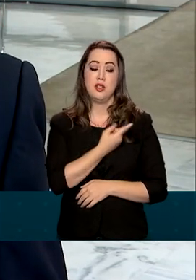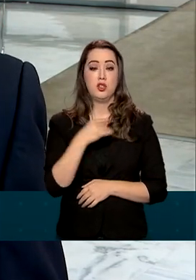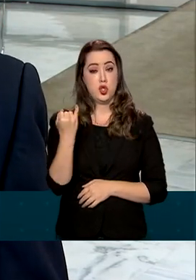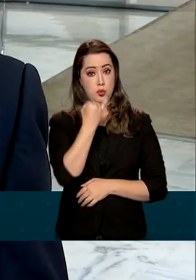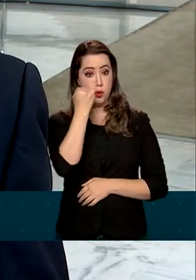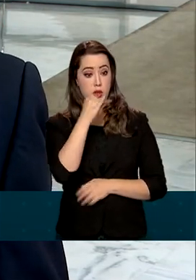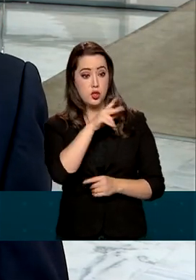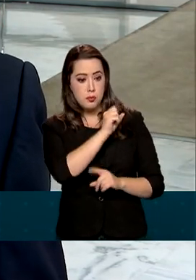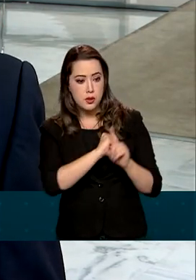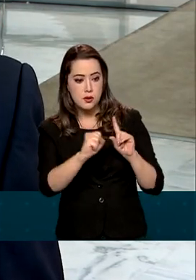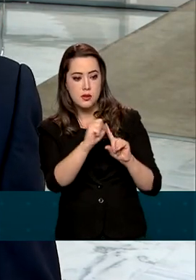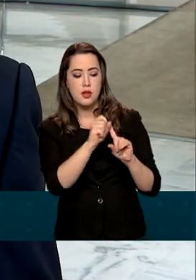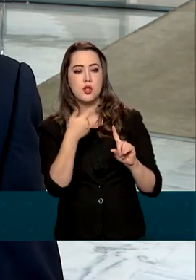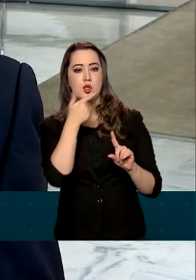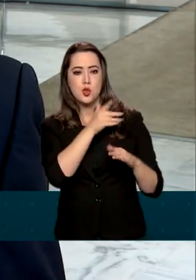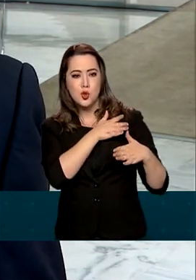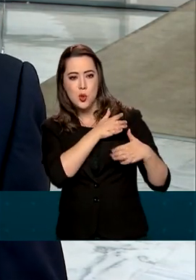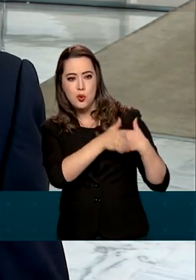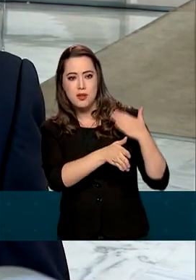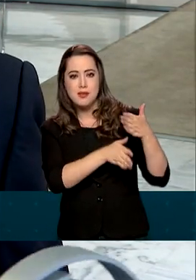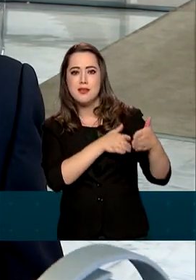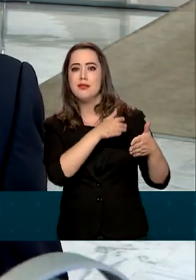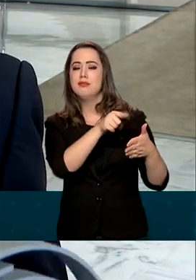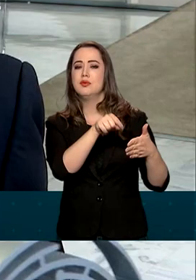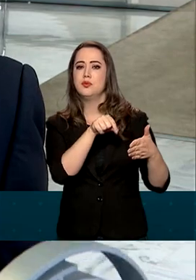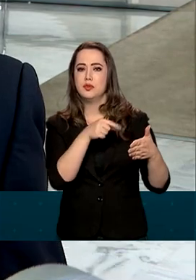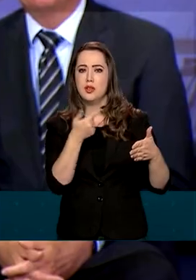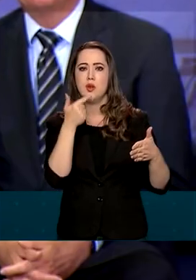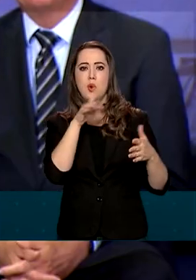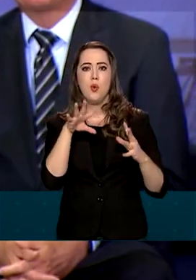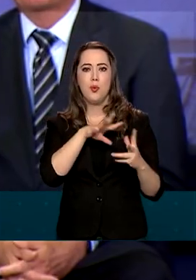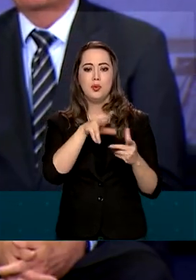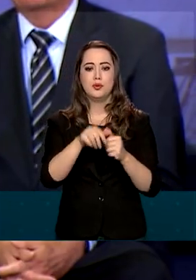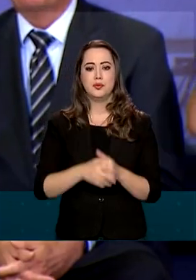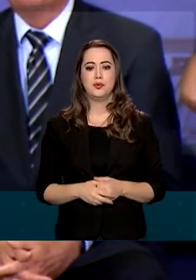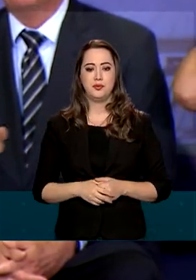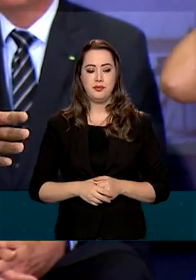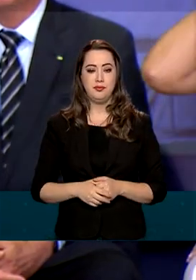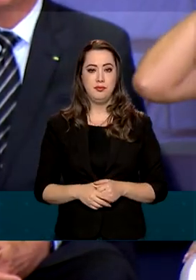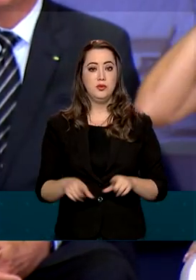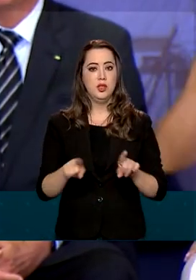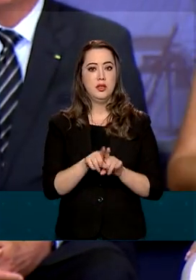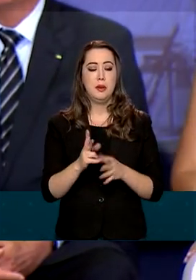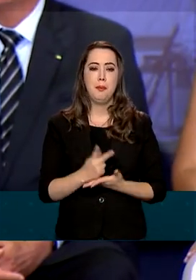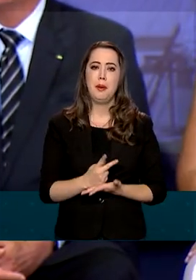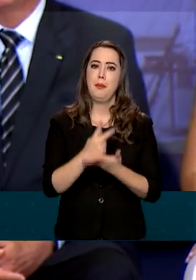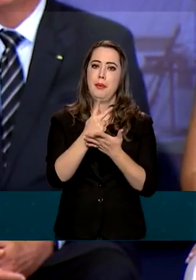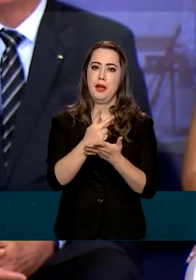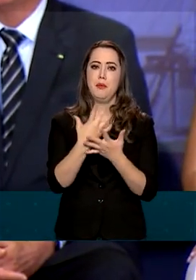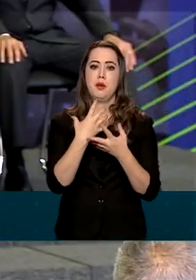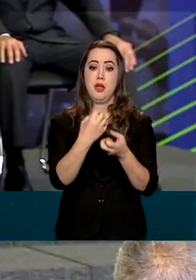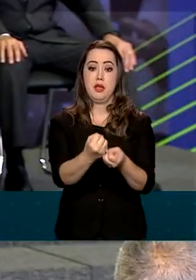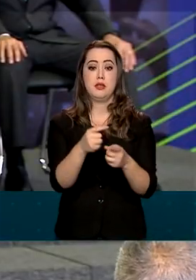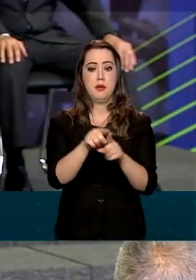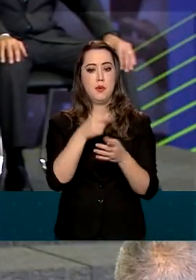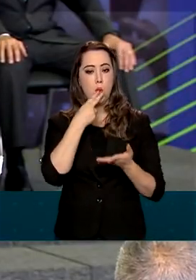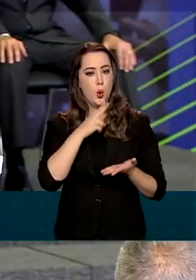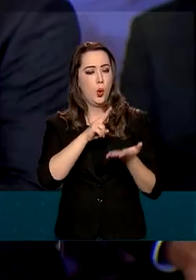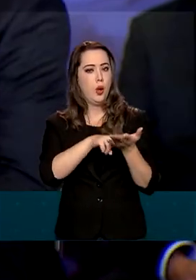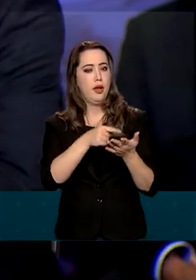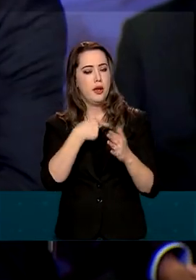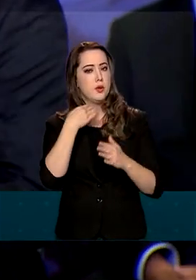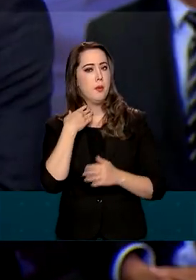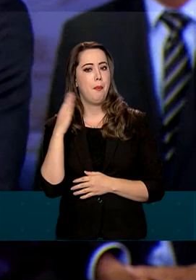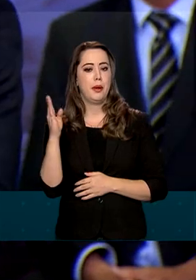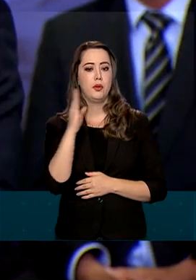relevante, a gente vai conquistar o mundo. Também foram premiados representantes dos Correios, do Banco do Brasil,